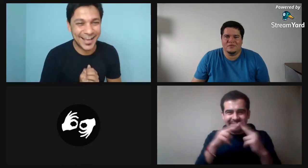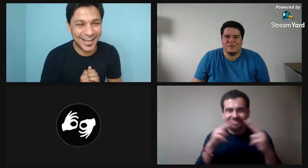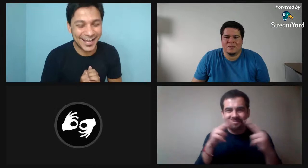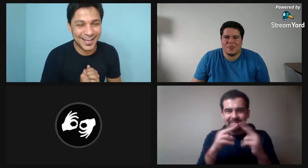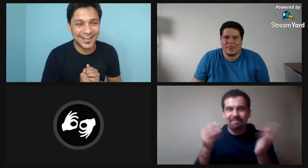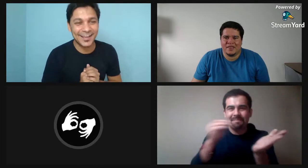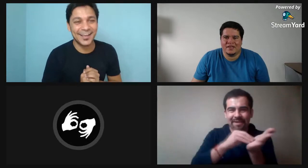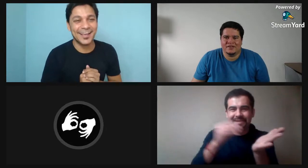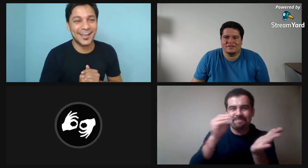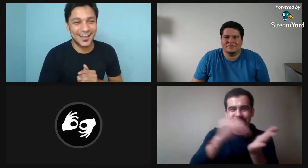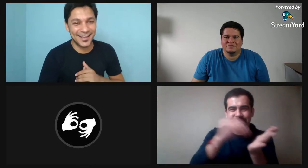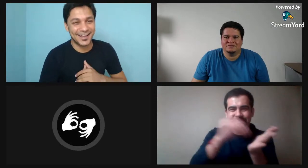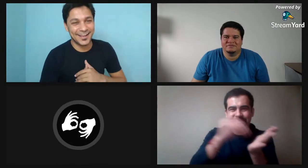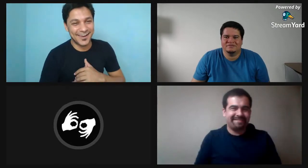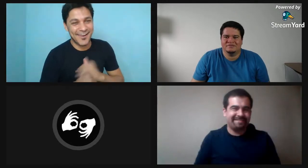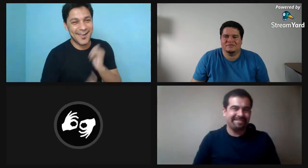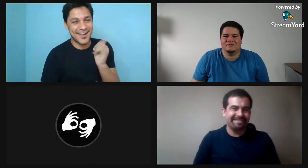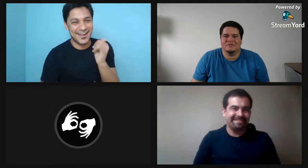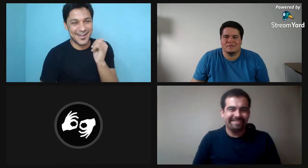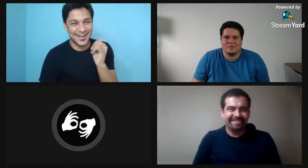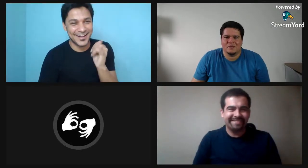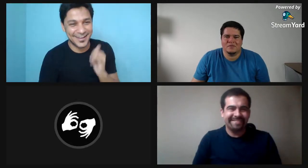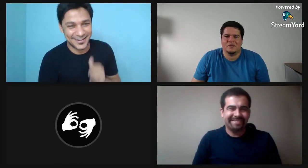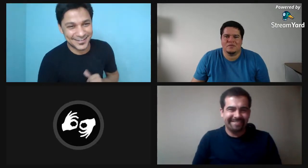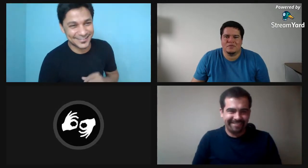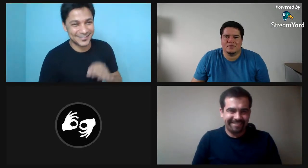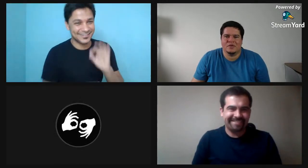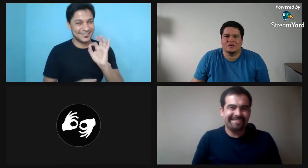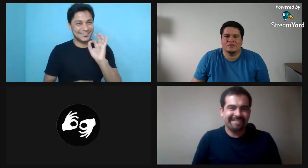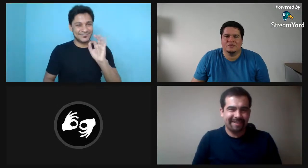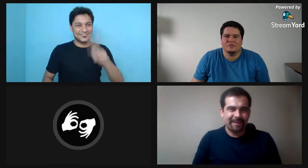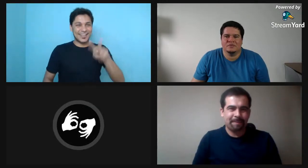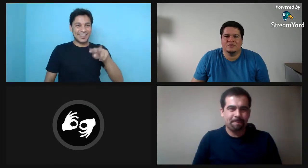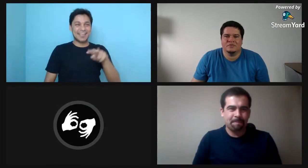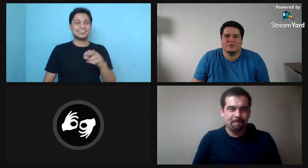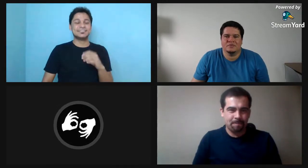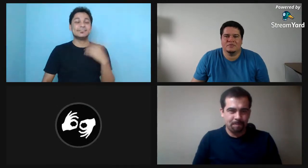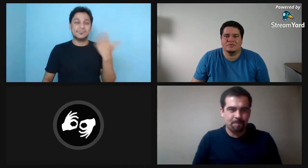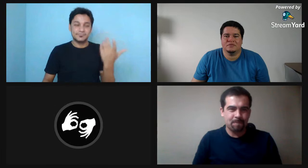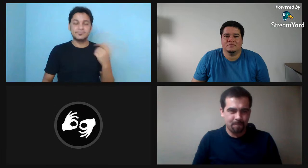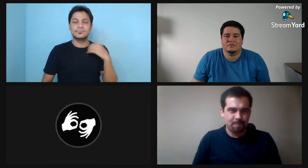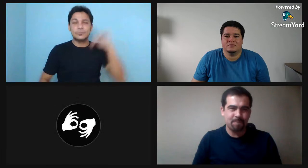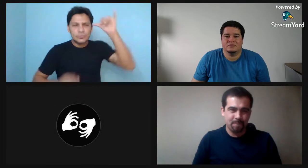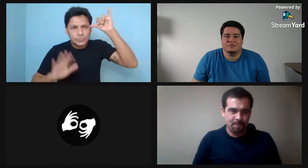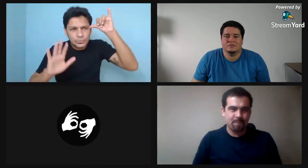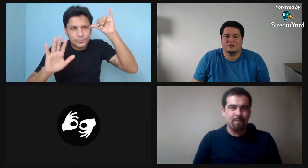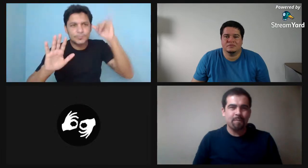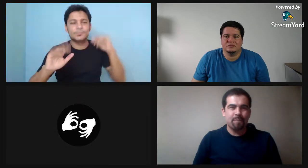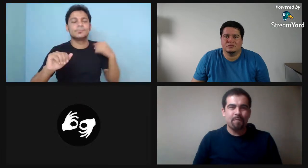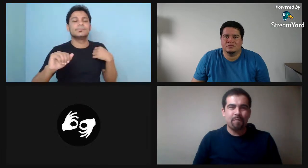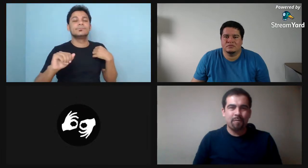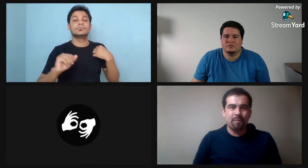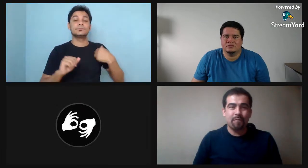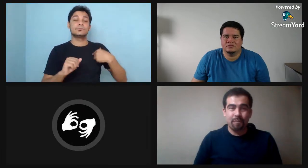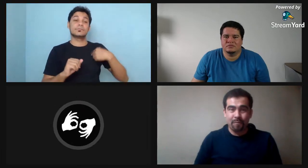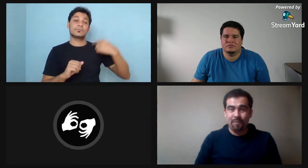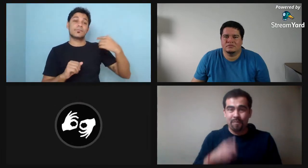Claro, me he encontrado, he visto también, sí. Nos hemos visto varias veces. Perdón, perdón.